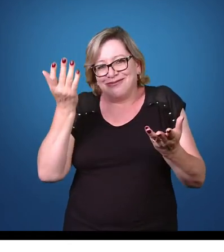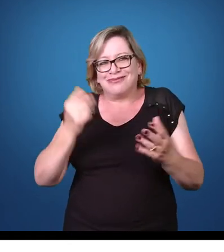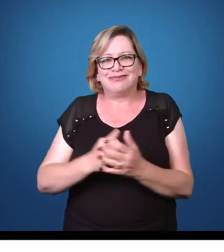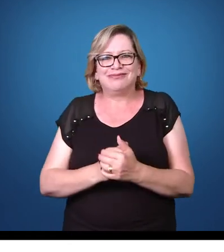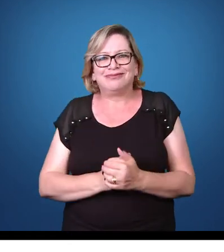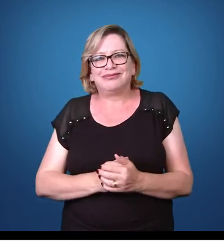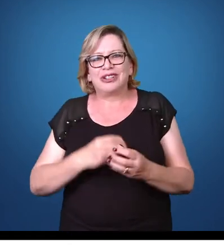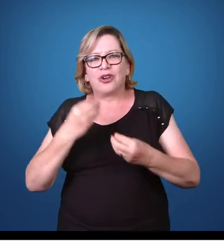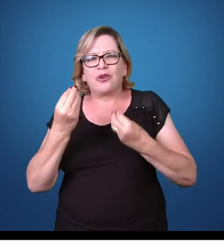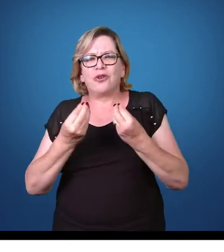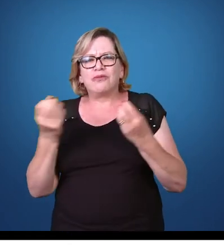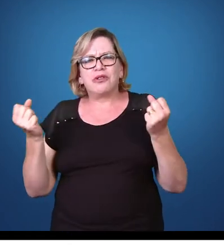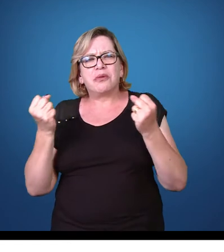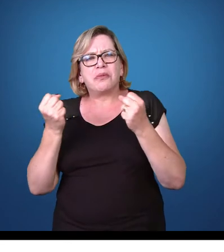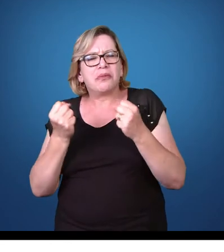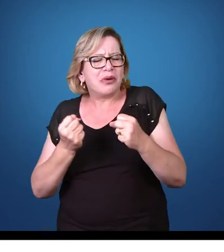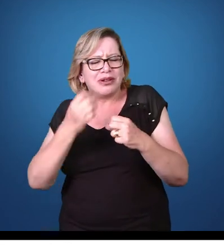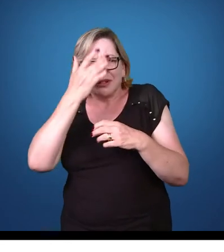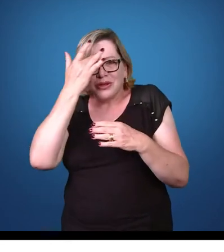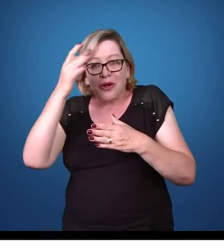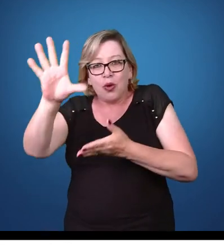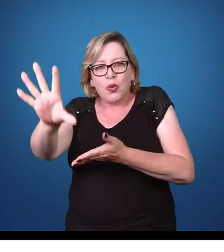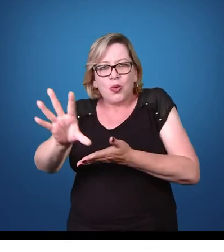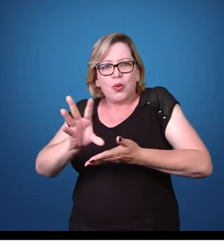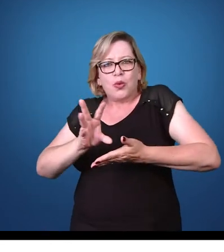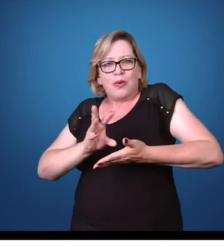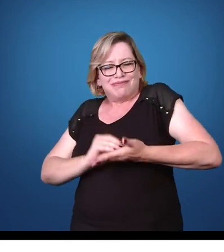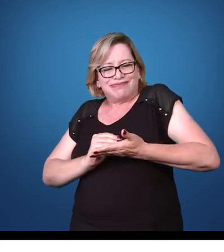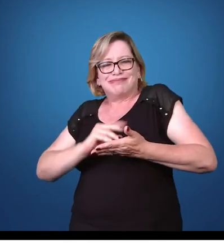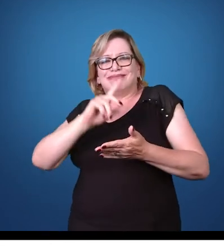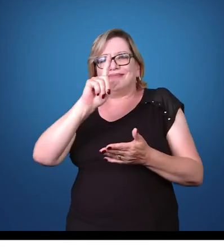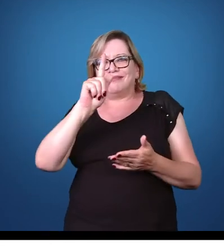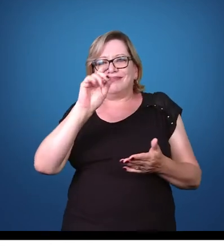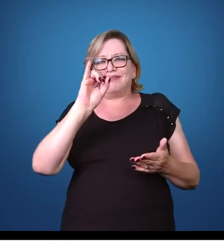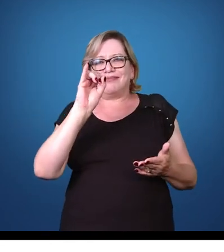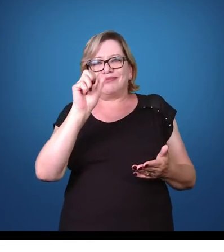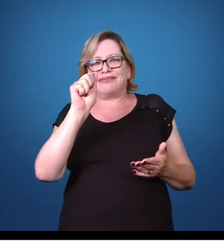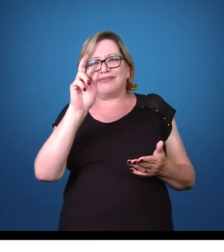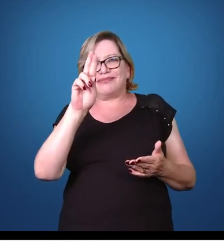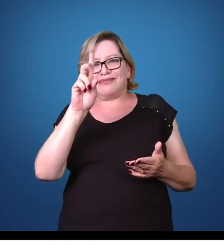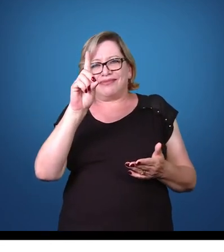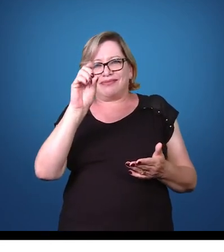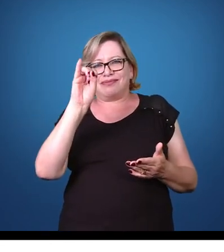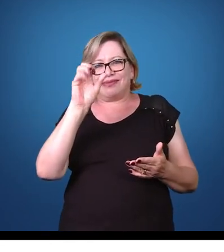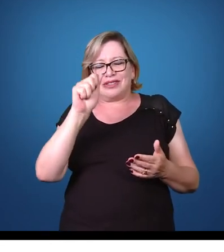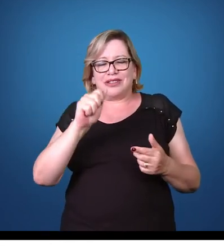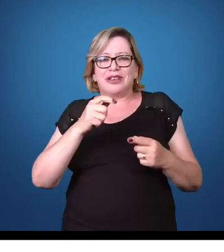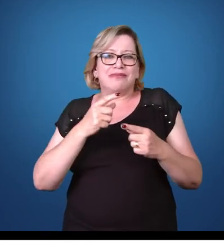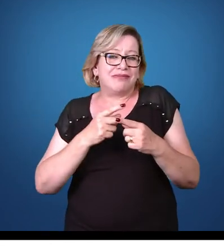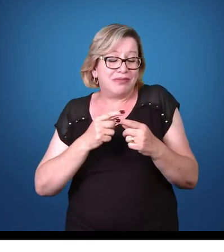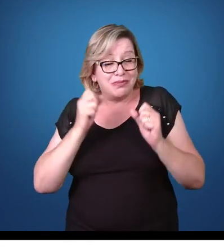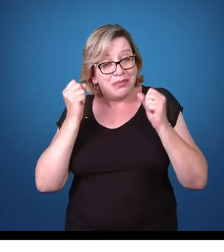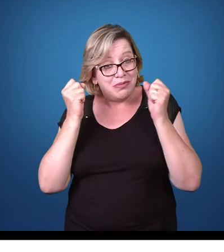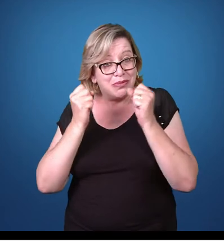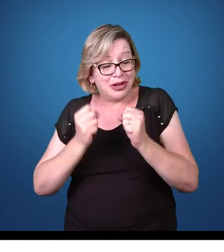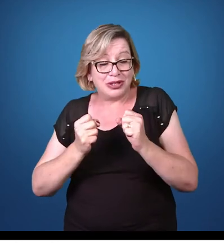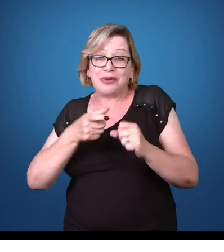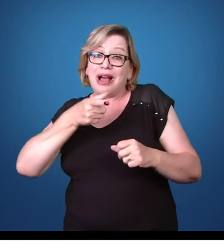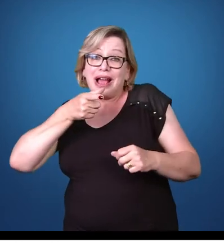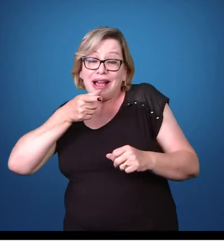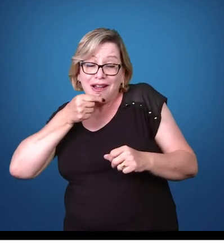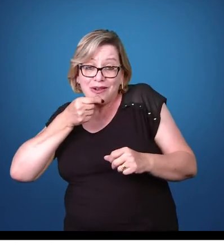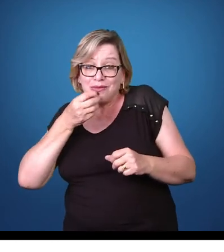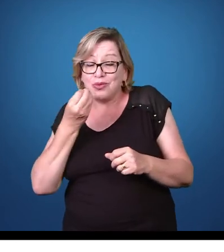pode uma pessoa se contaminar com giardia? Basicamente, é pela ingestão de água ou de alimentos